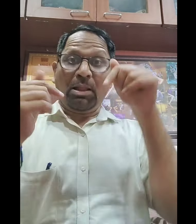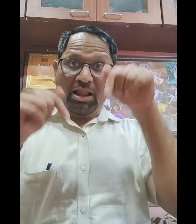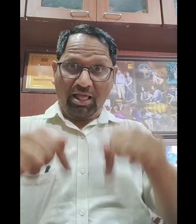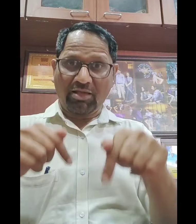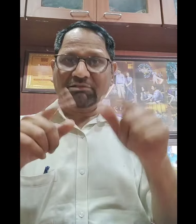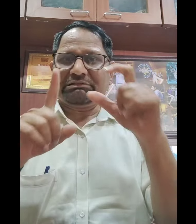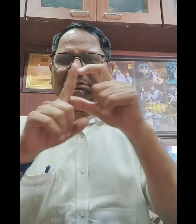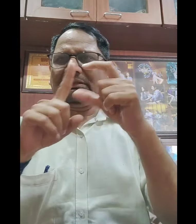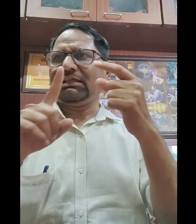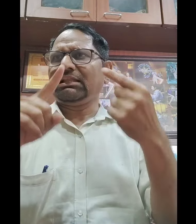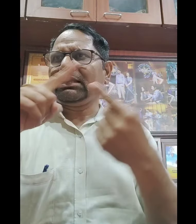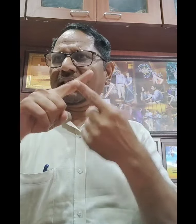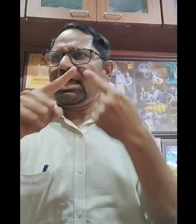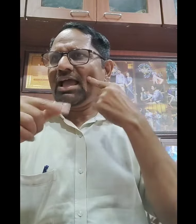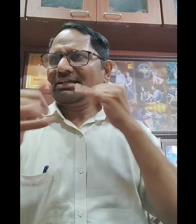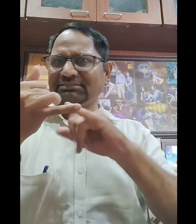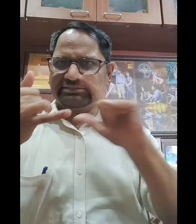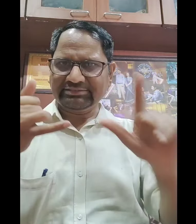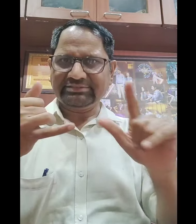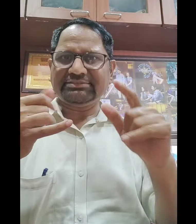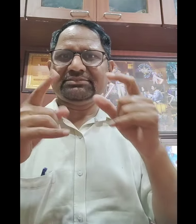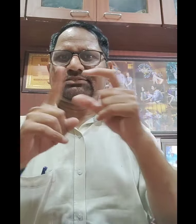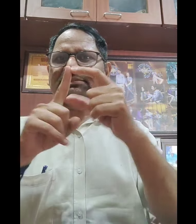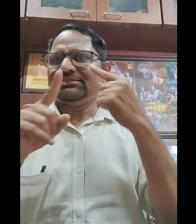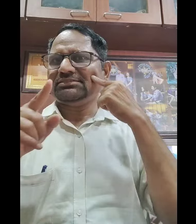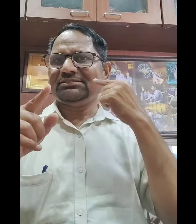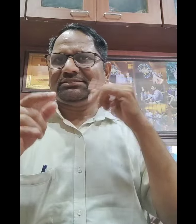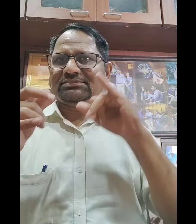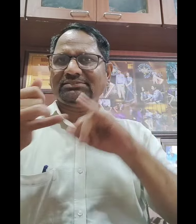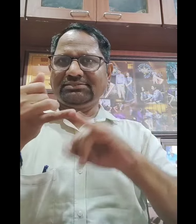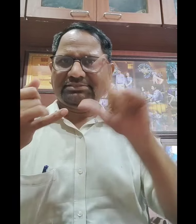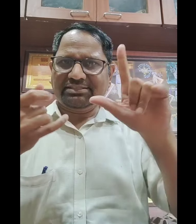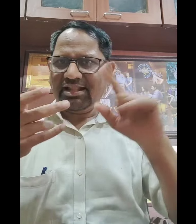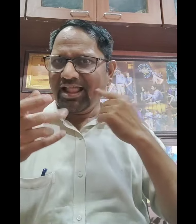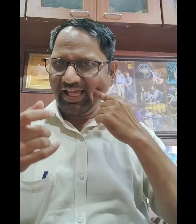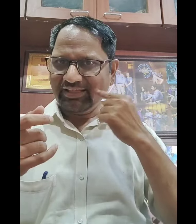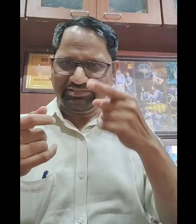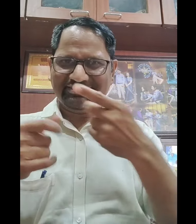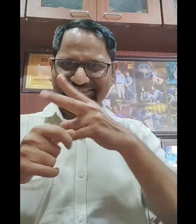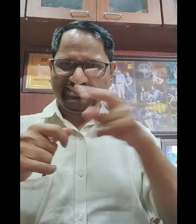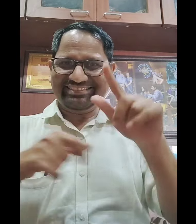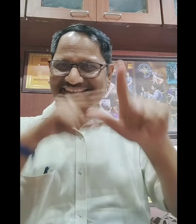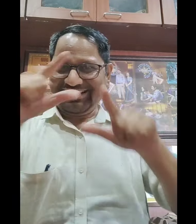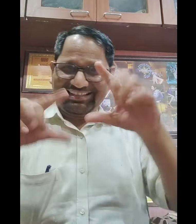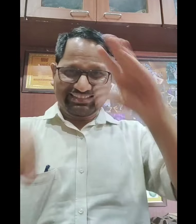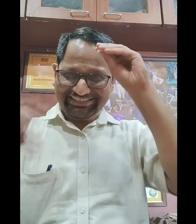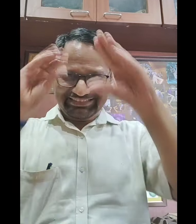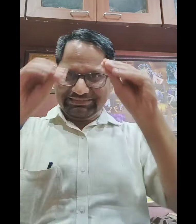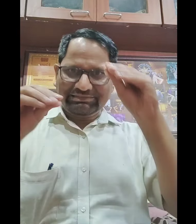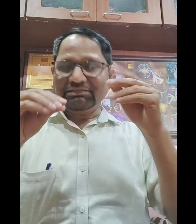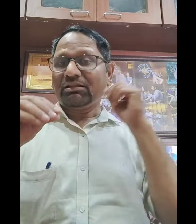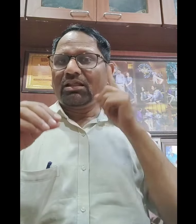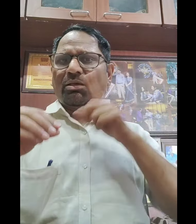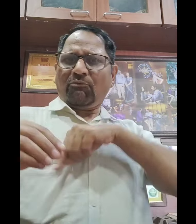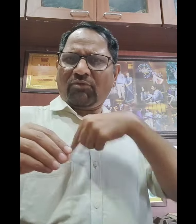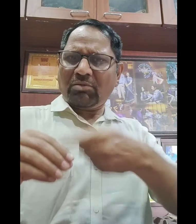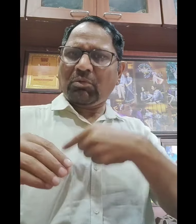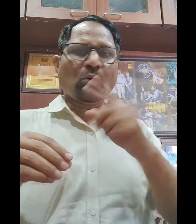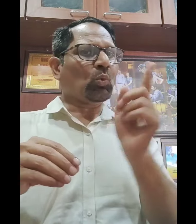साइन लेंग्विज के कोर्से होते हैं DT, ISL, Dizley, जो कोर्स होता है साइन लेंग्विज का जो आप लोग करते हैं